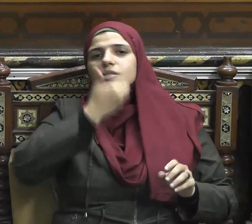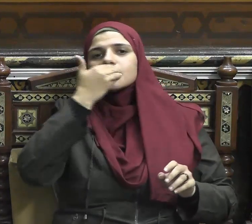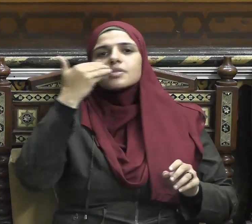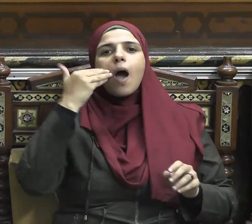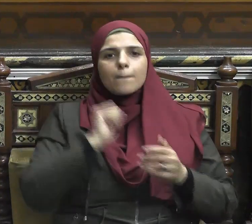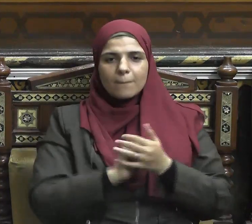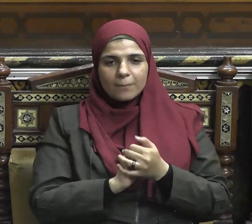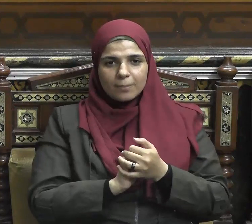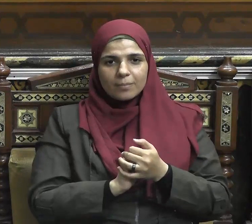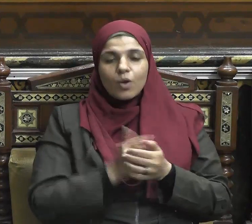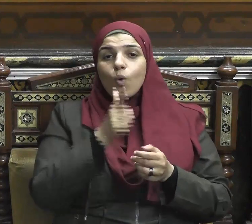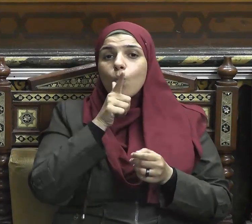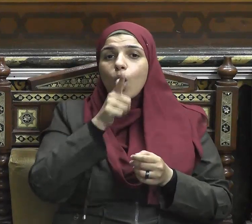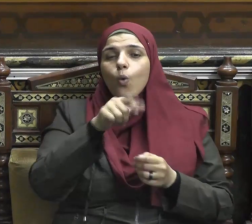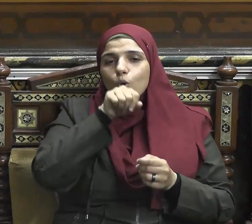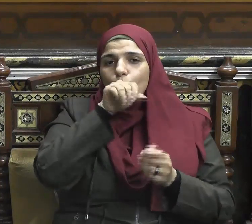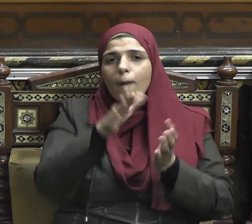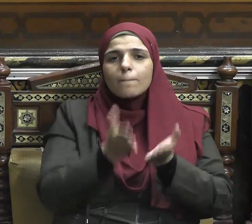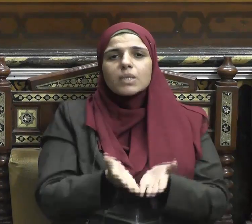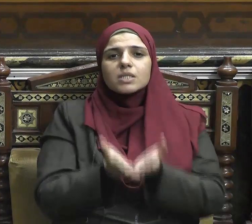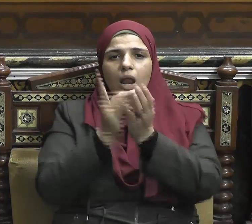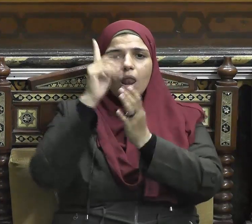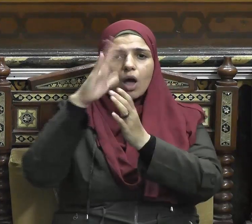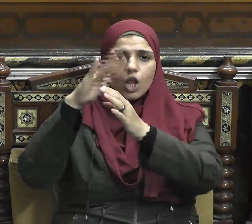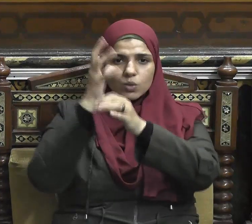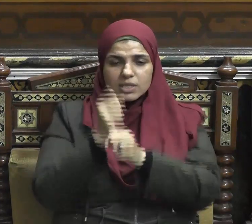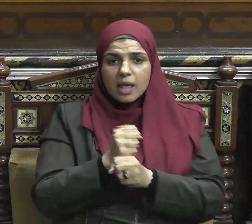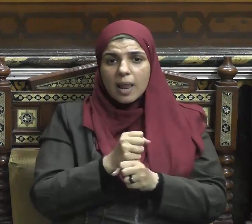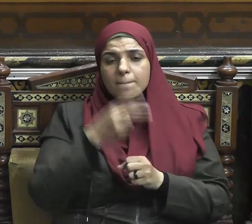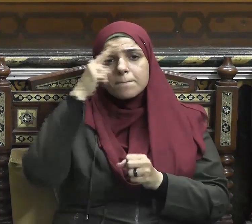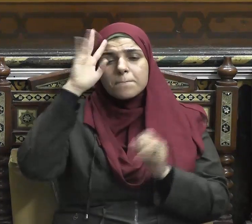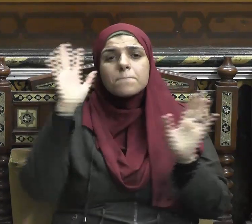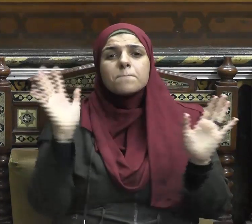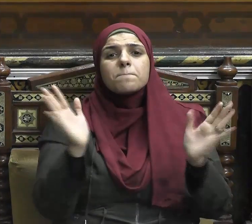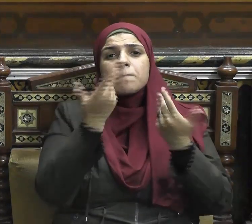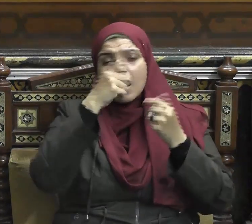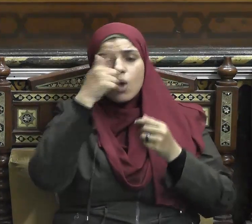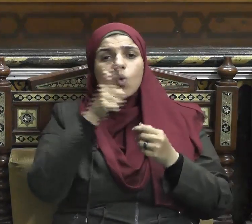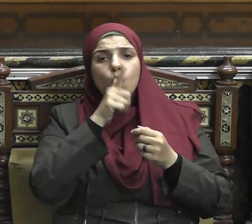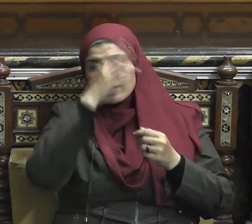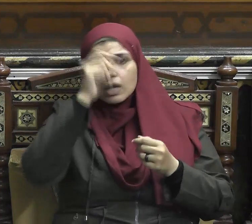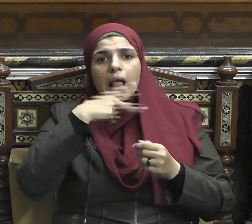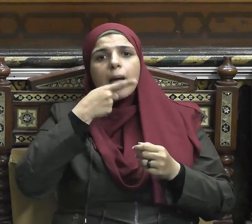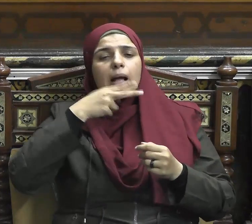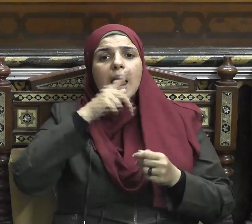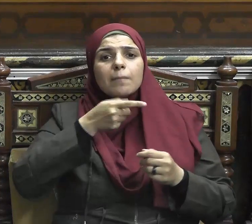والصيام جنة وإذا كان يوم صوم أحدكم فلا